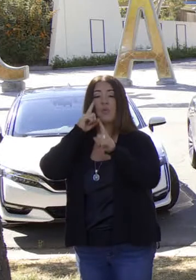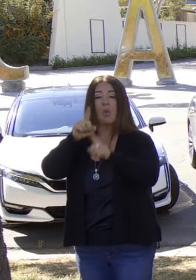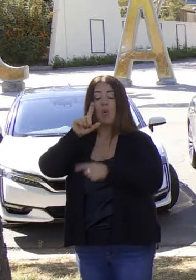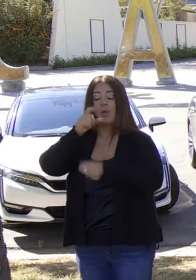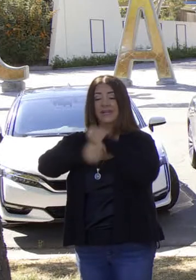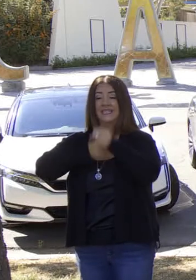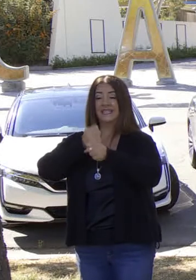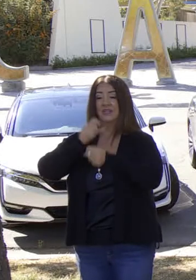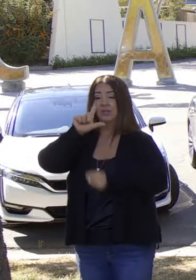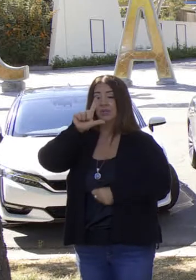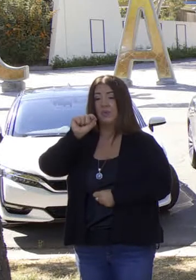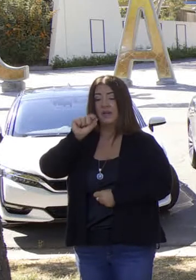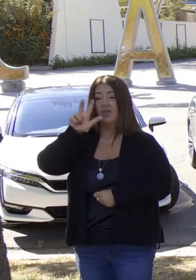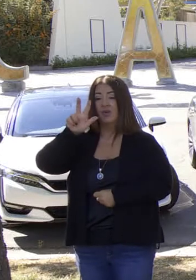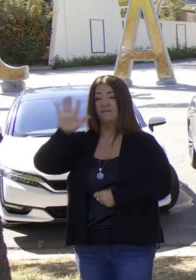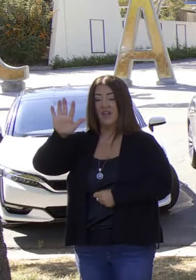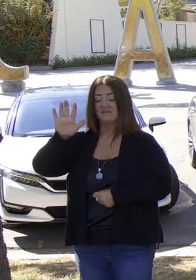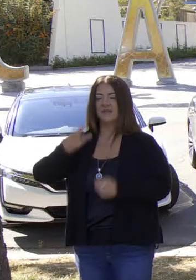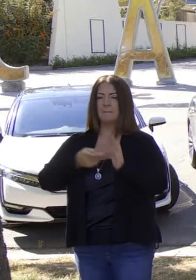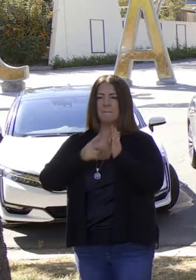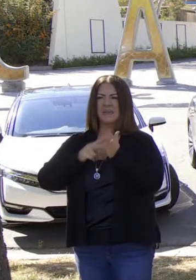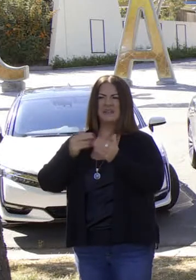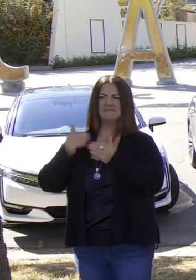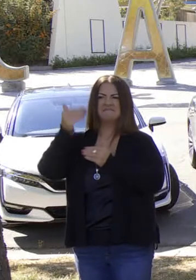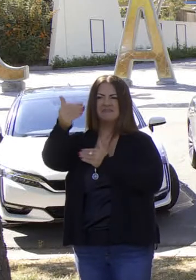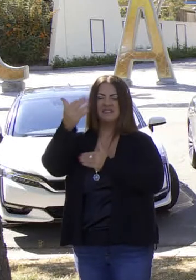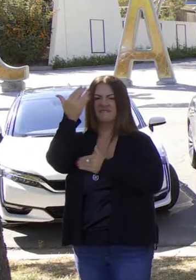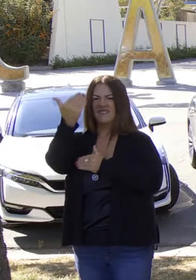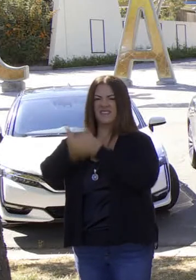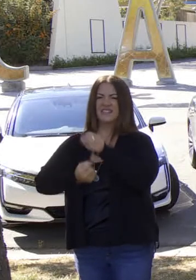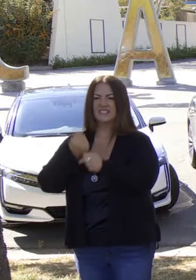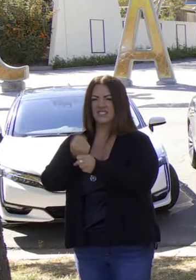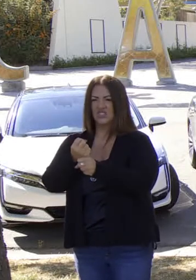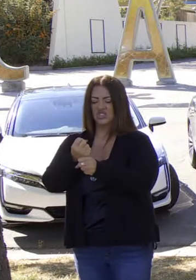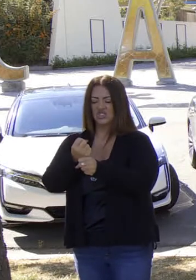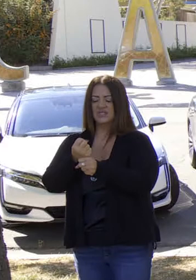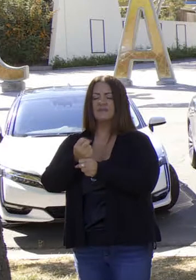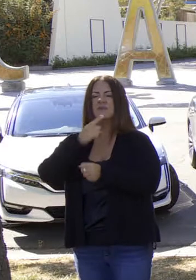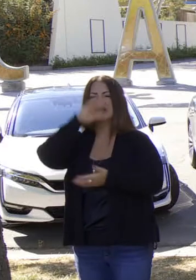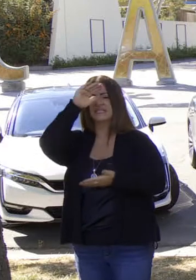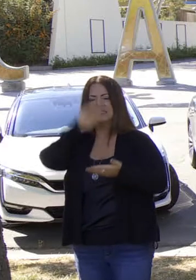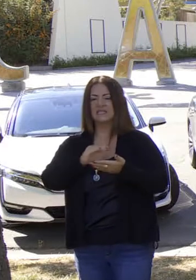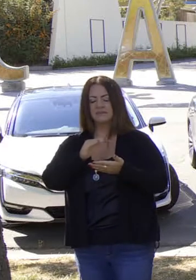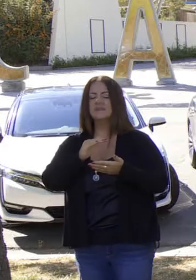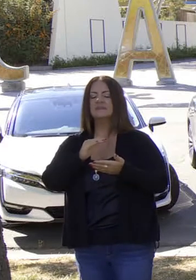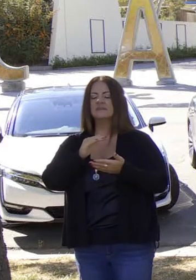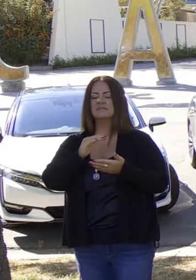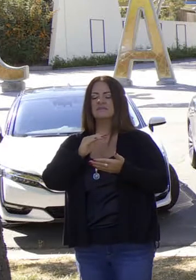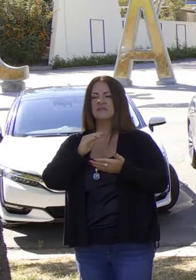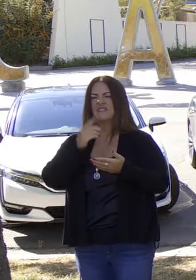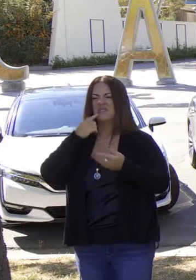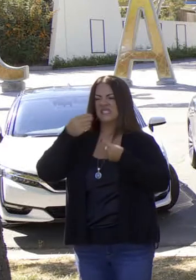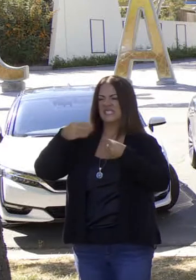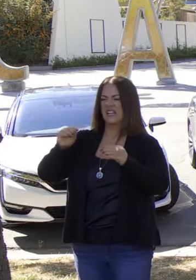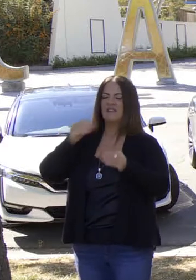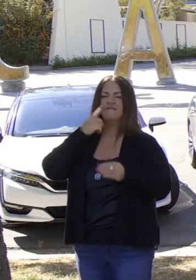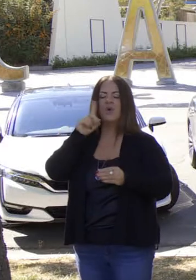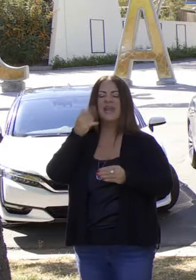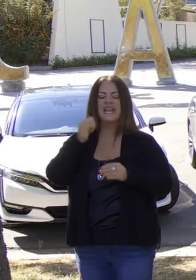el 2035, en los próximos 15 años, eliminaremos en el estado de California la venta de